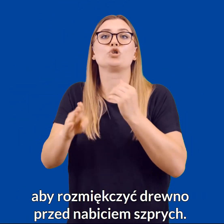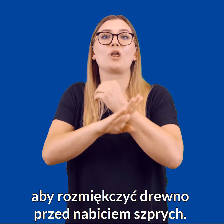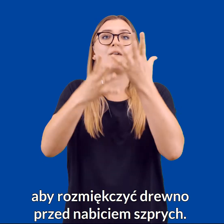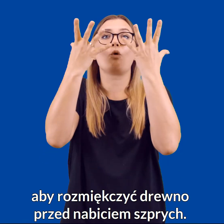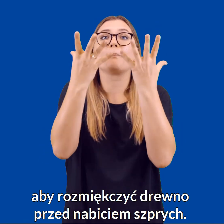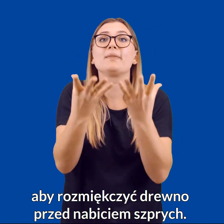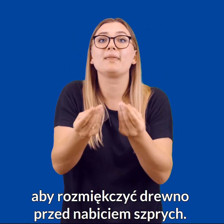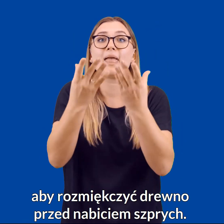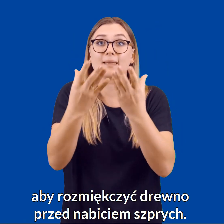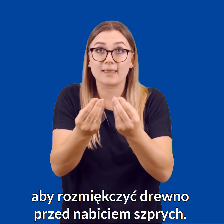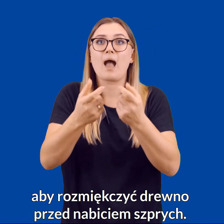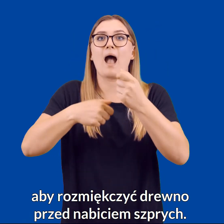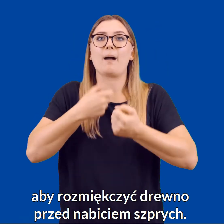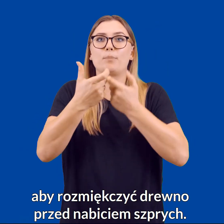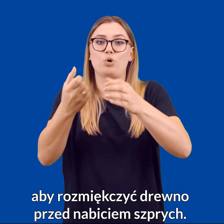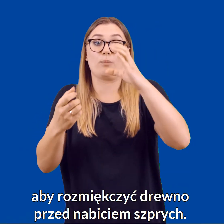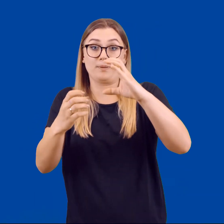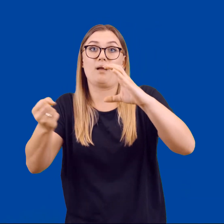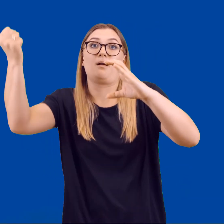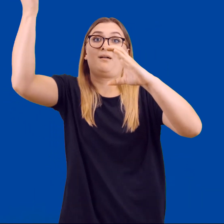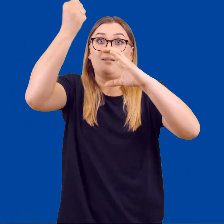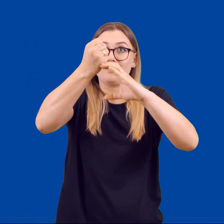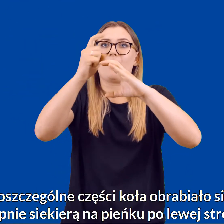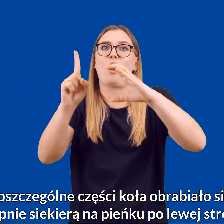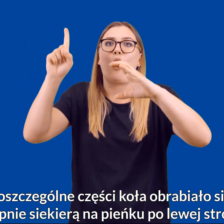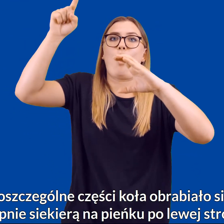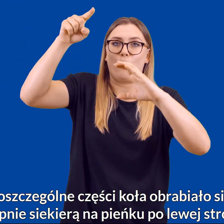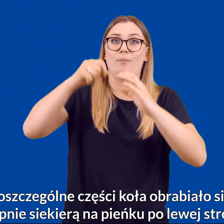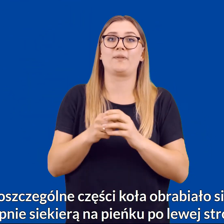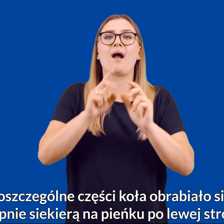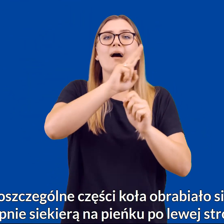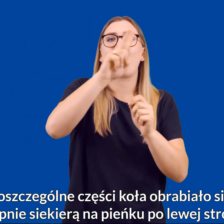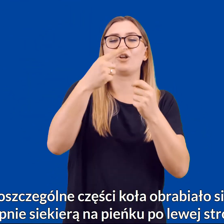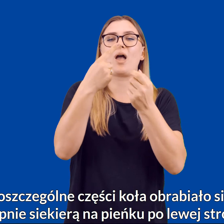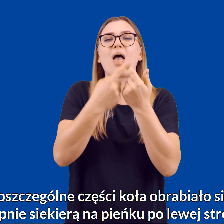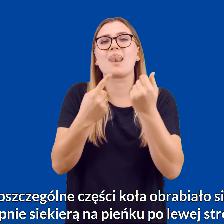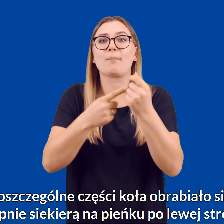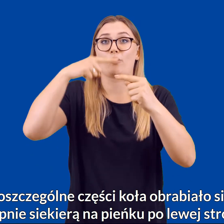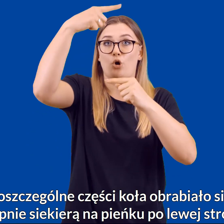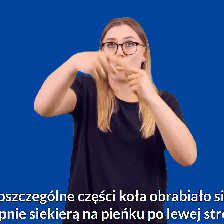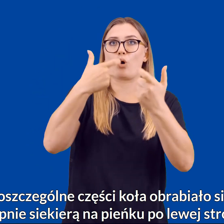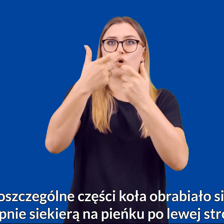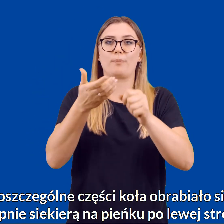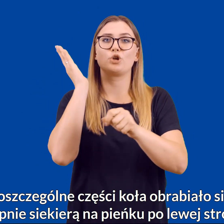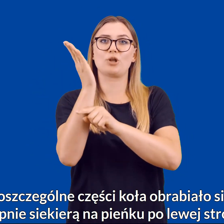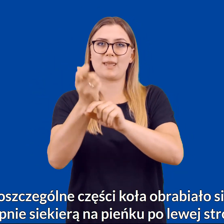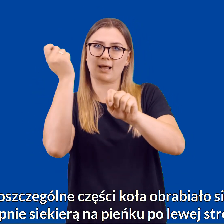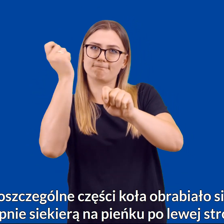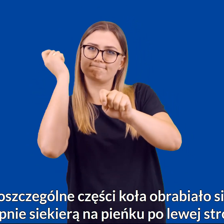rozmiękczyć drewno przed nabiciem szprych. Poszczególne części koła obrabiało się wstępnie siekierą na pieńku po